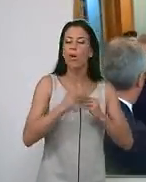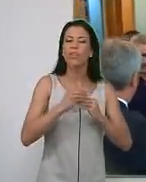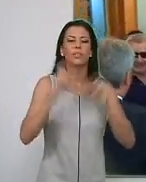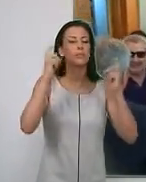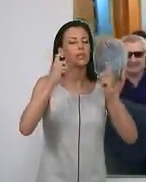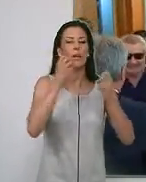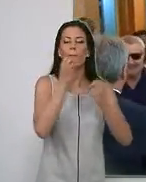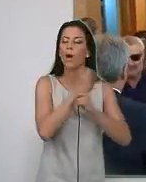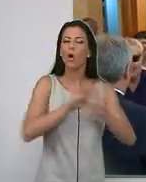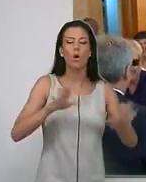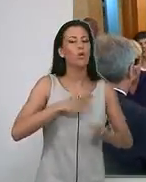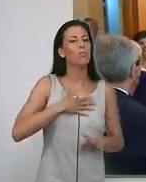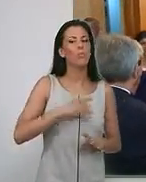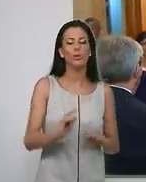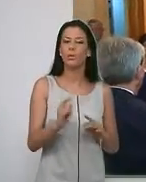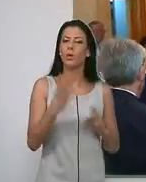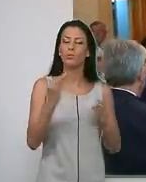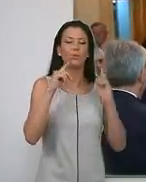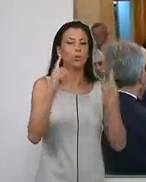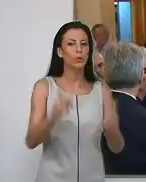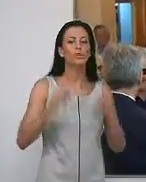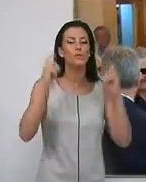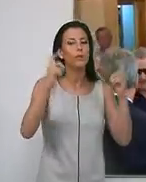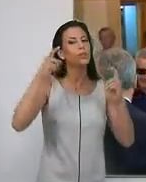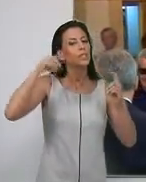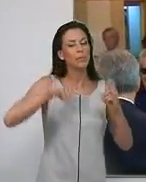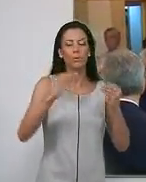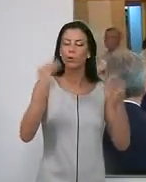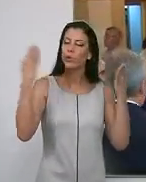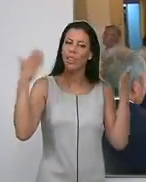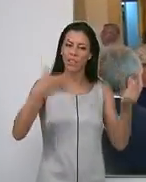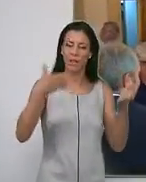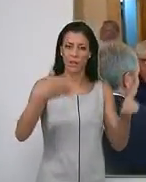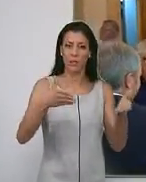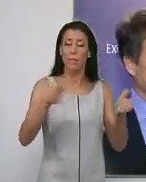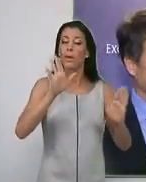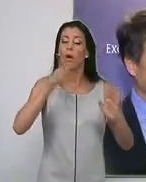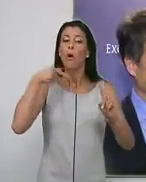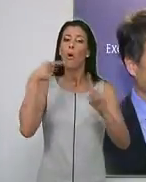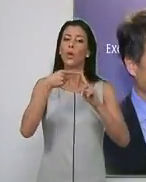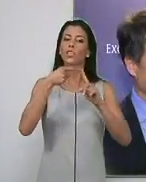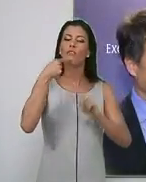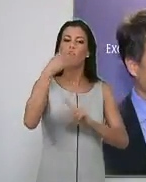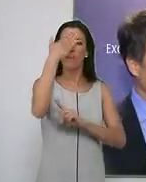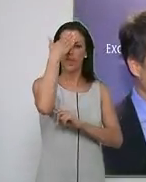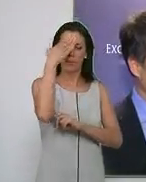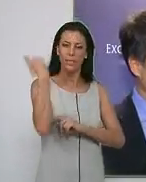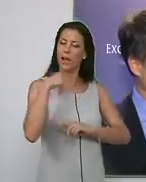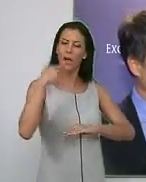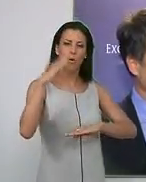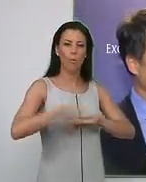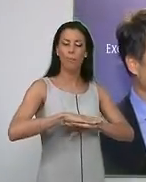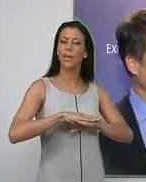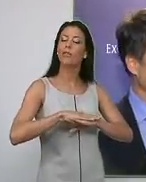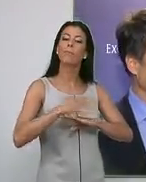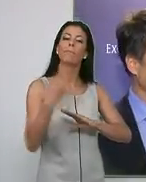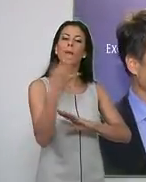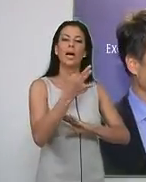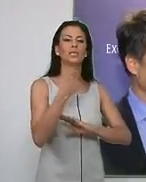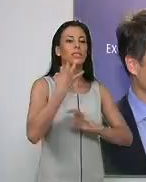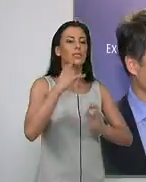mejor que ha sabido con mucho esfuerzo y dedicación. Sus objetivos principales cumplidos han sido la